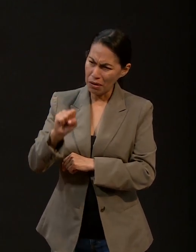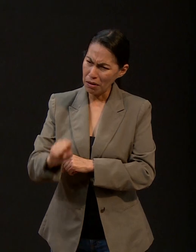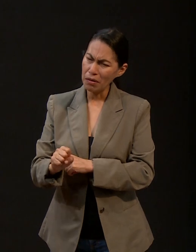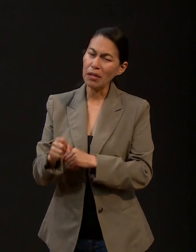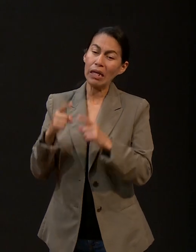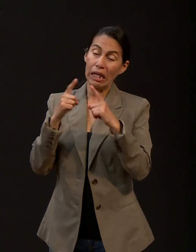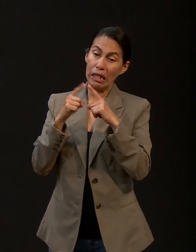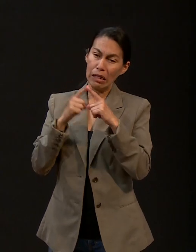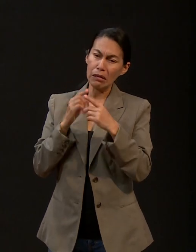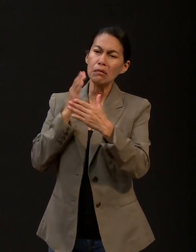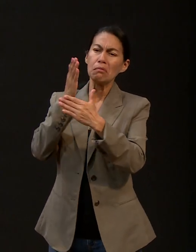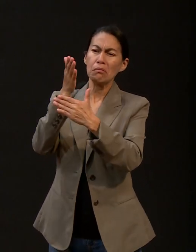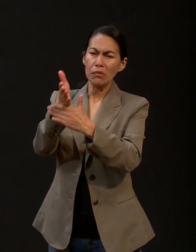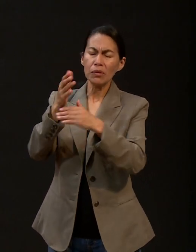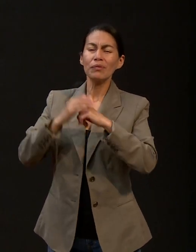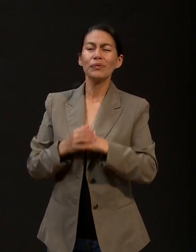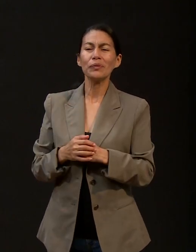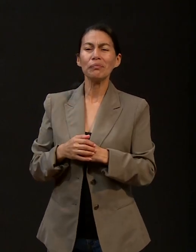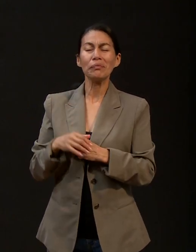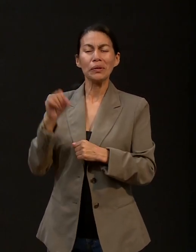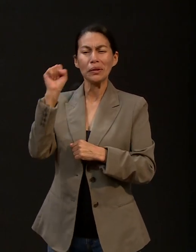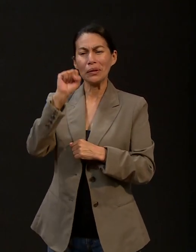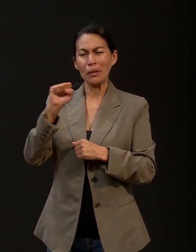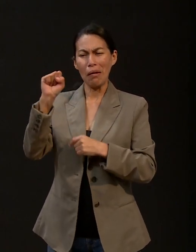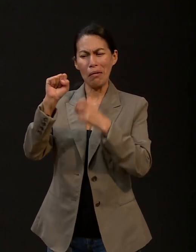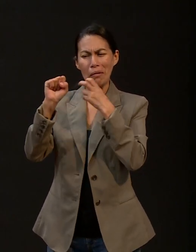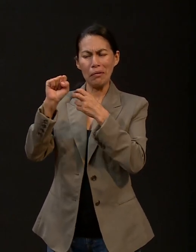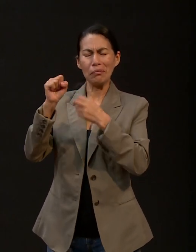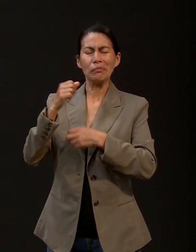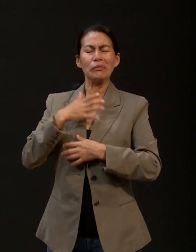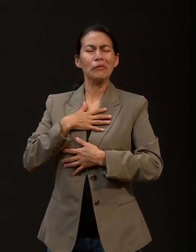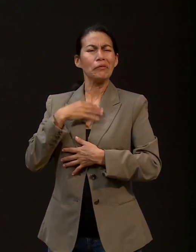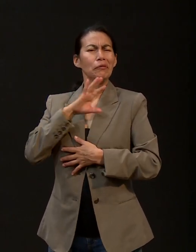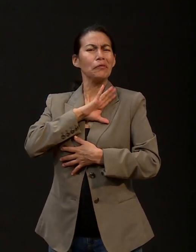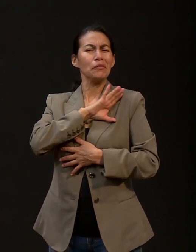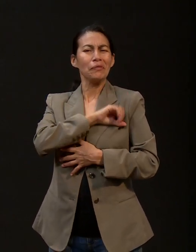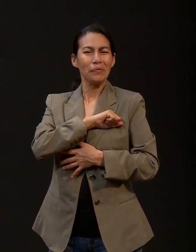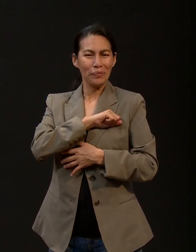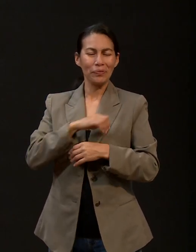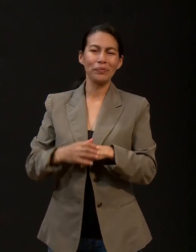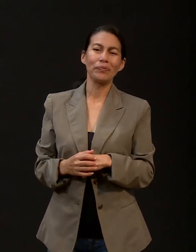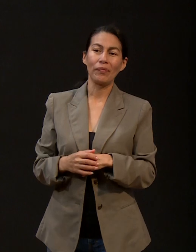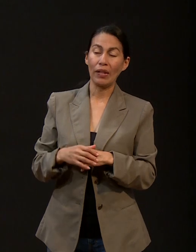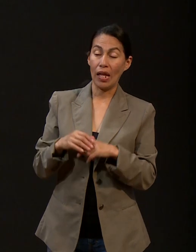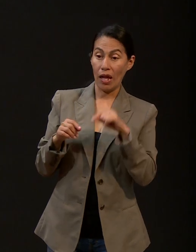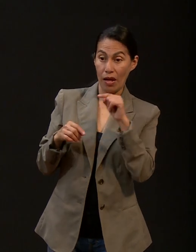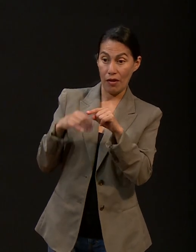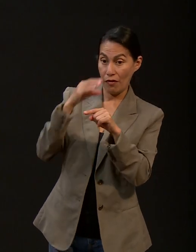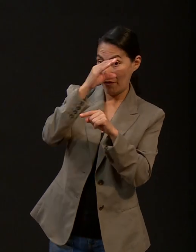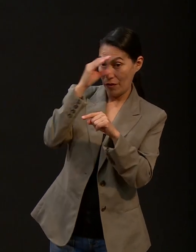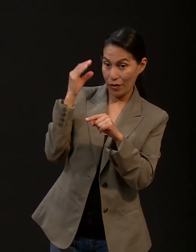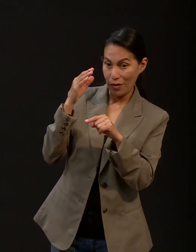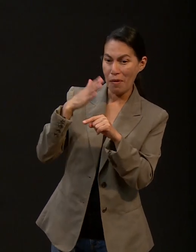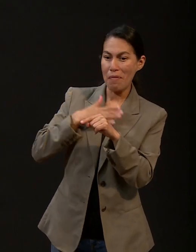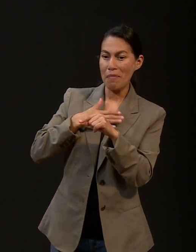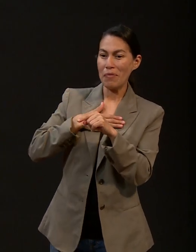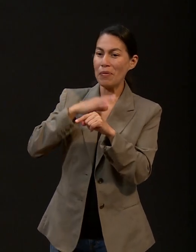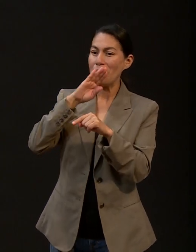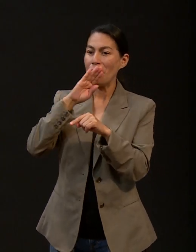todavía es el día que más me gusta. Y estamos como familia. Mi mamá embarazada de Rudy, mi hermano